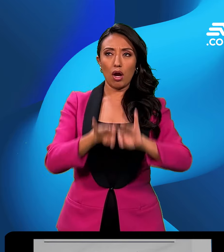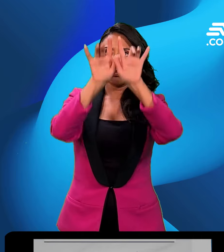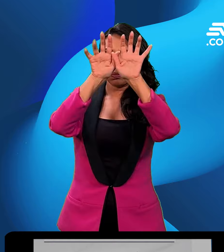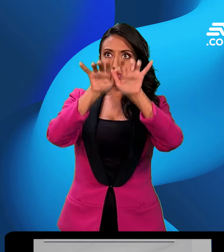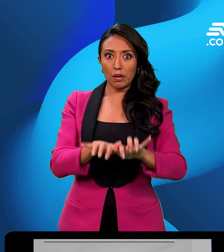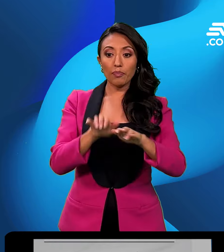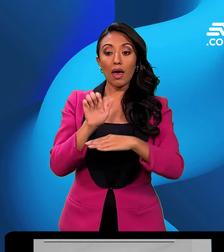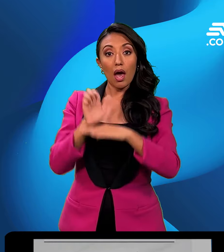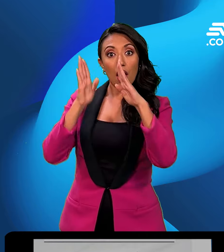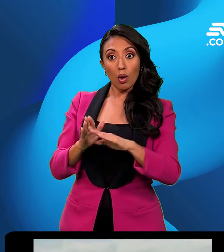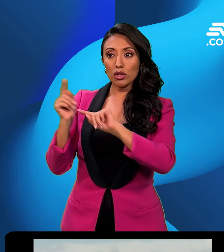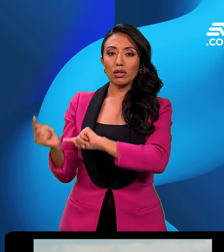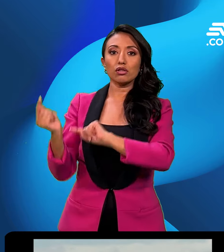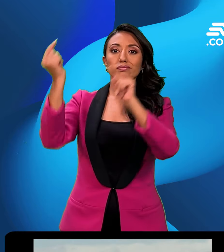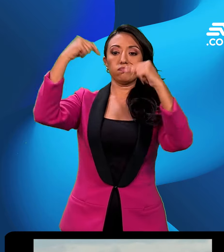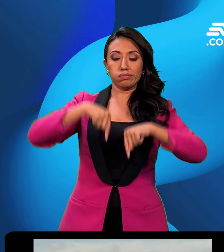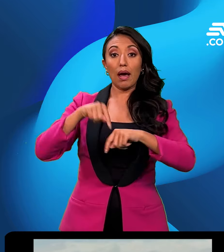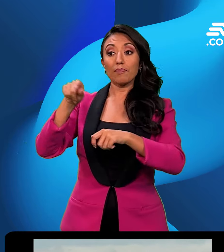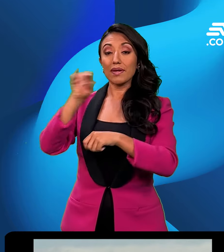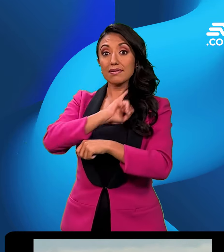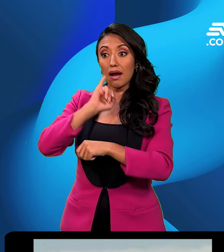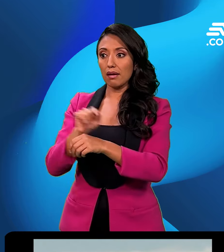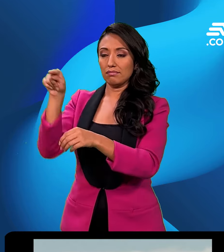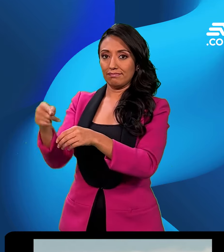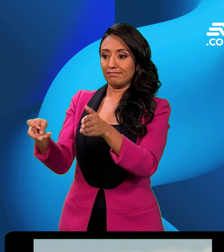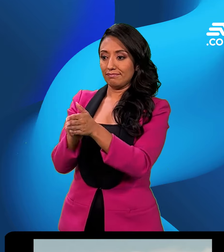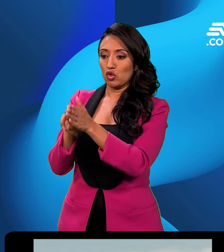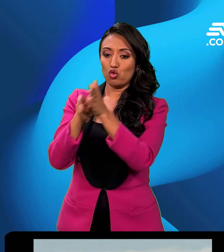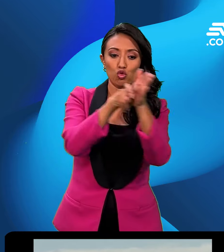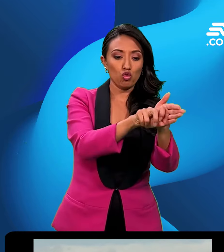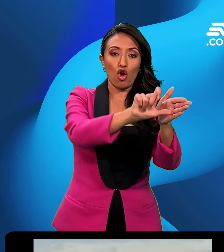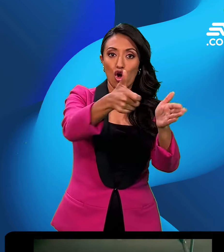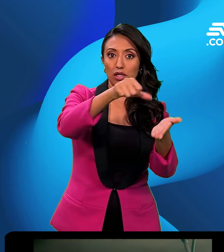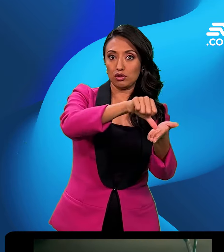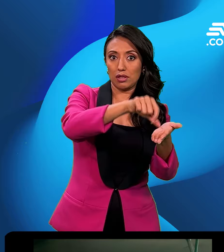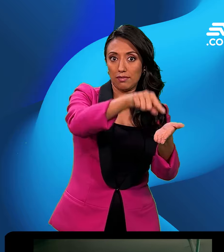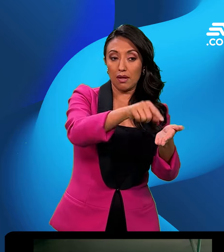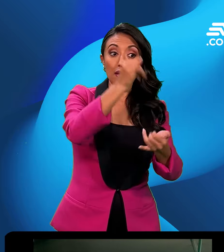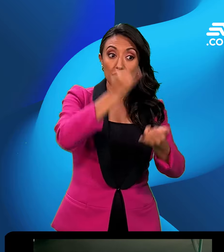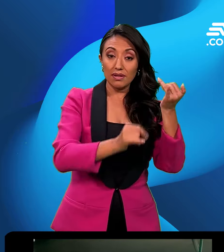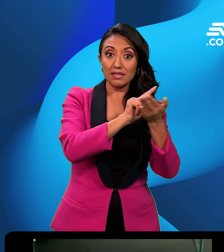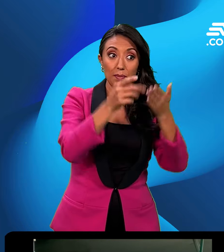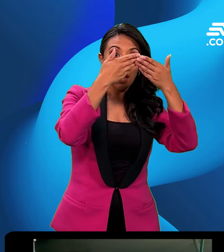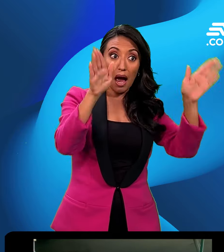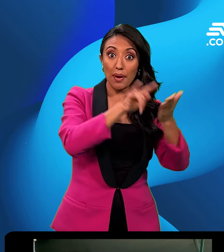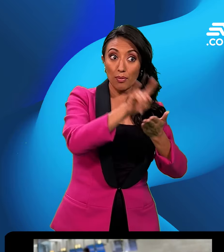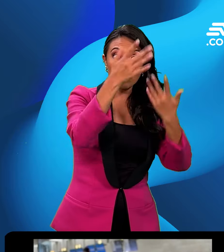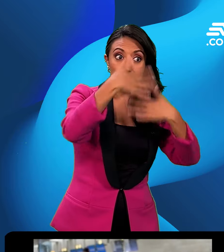Los ecuatorianos serán trasladados vía terrestre desde Israel hasta Jordania. Si el fin de semana se reanudan las operaciones en el aeropuerto Ben Gurion en Tel